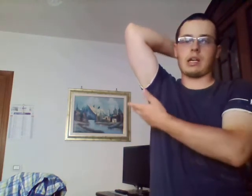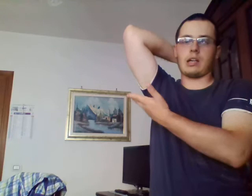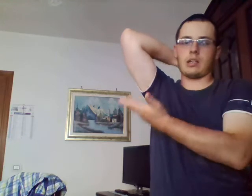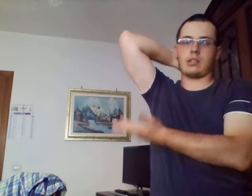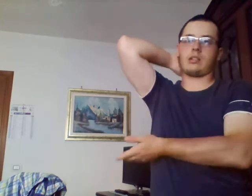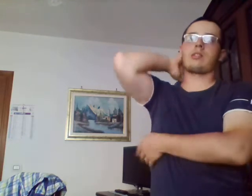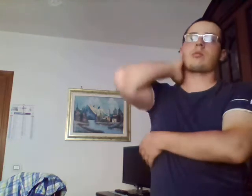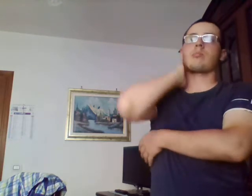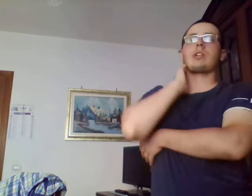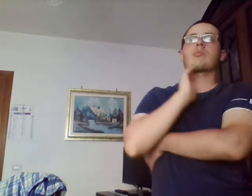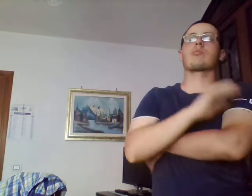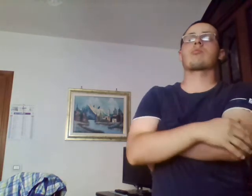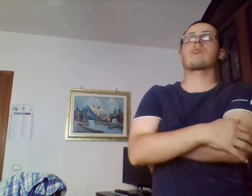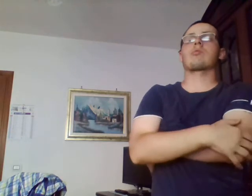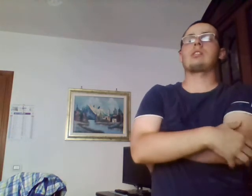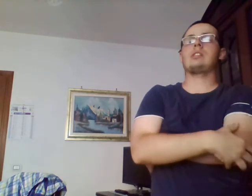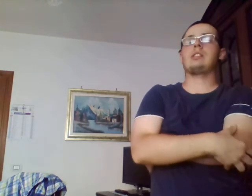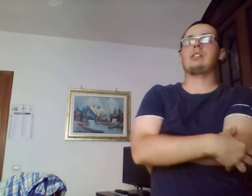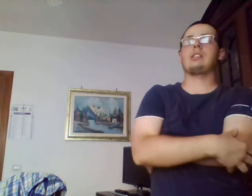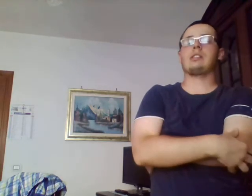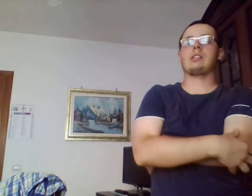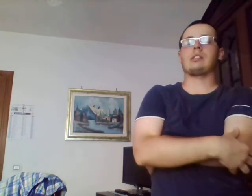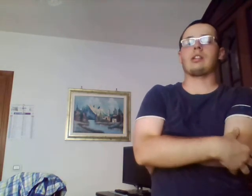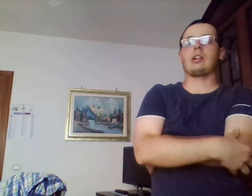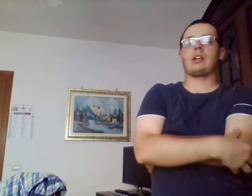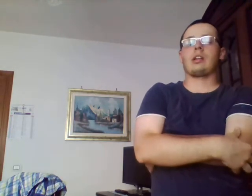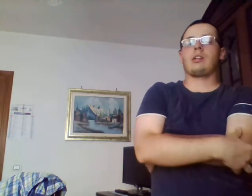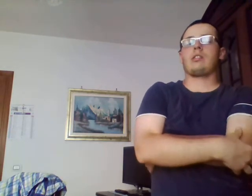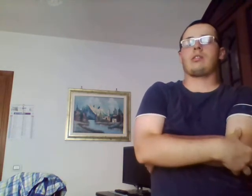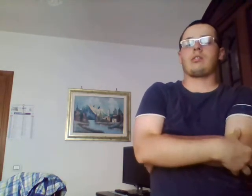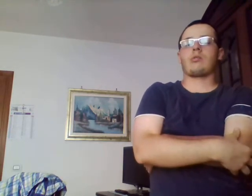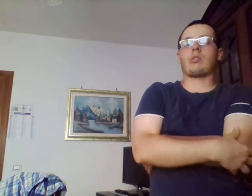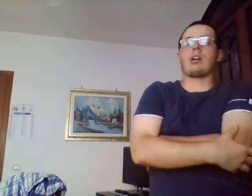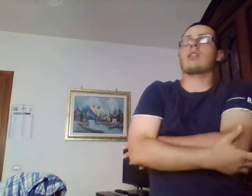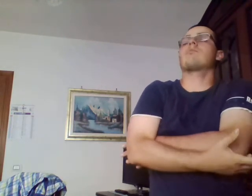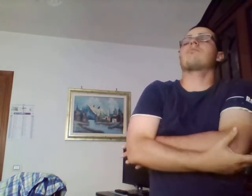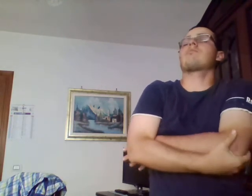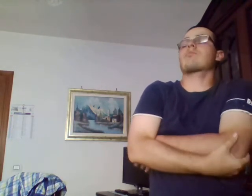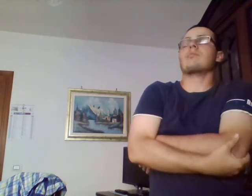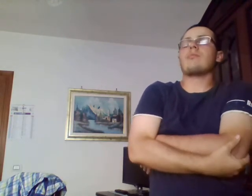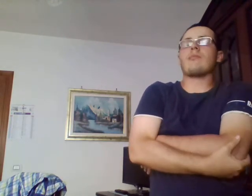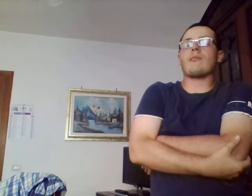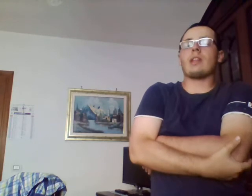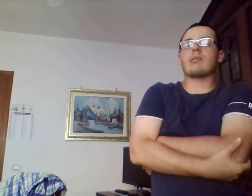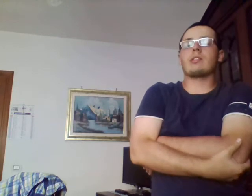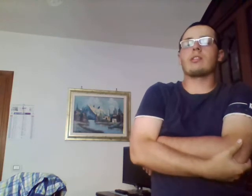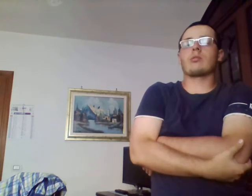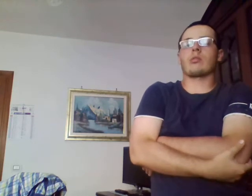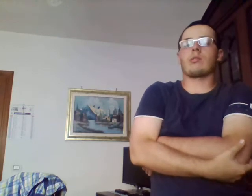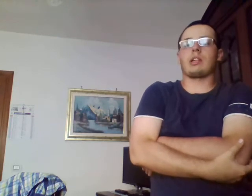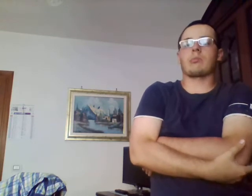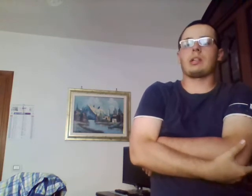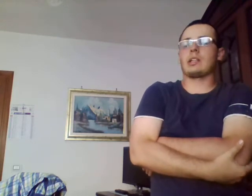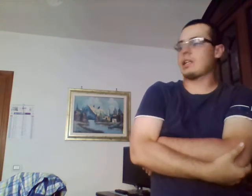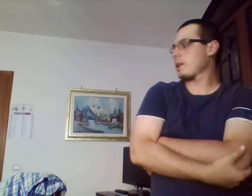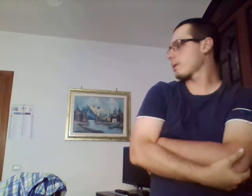ma soprattutto di... cioè, qui si trova la bellezza